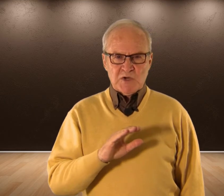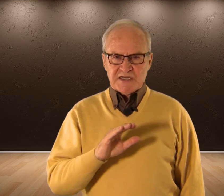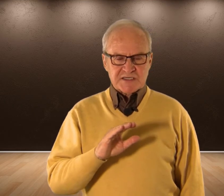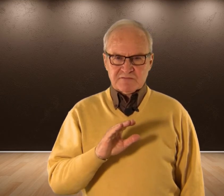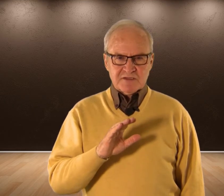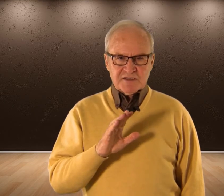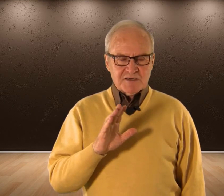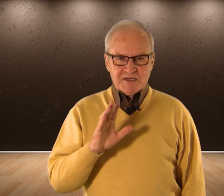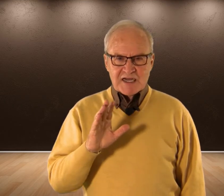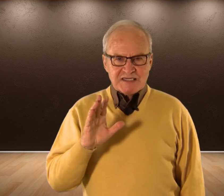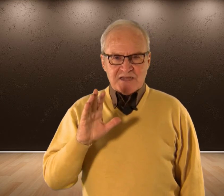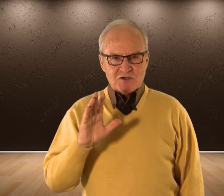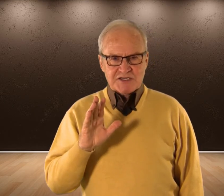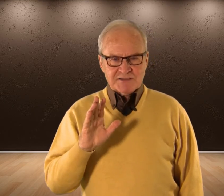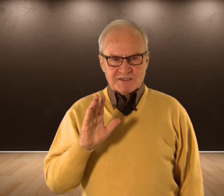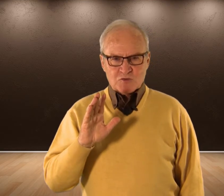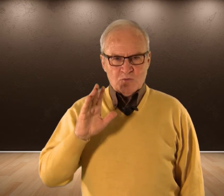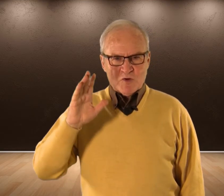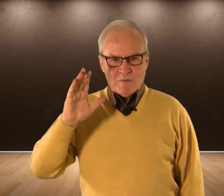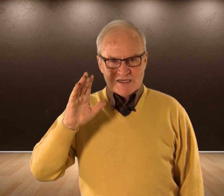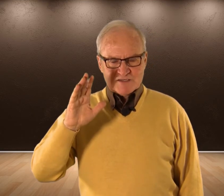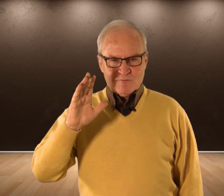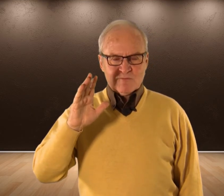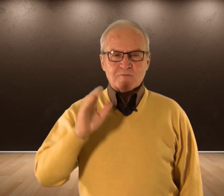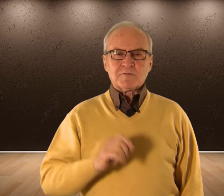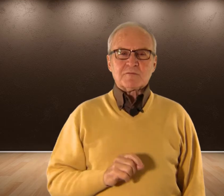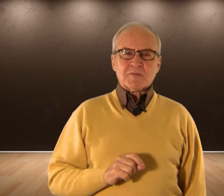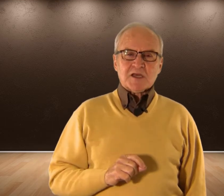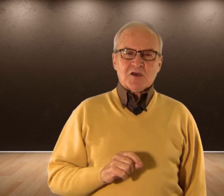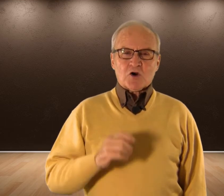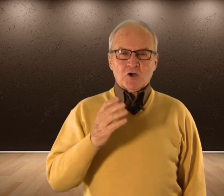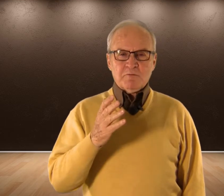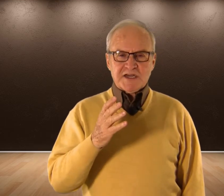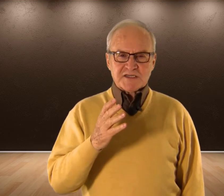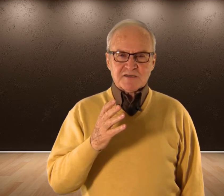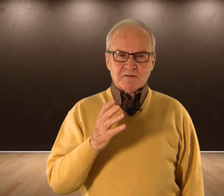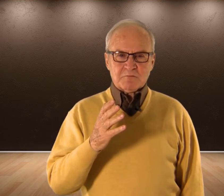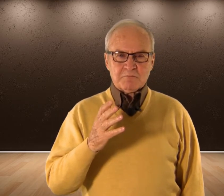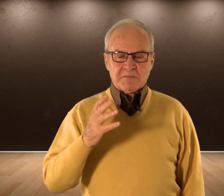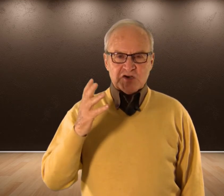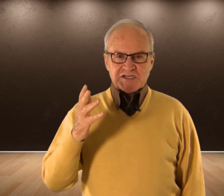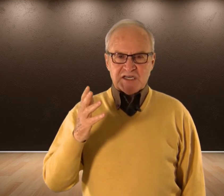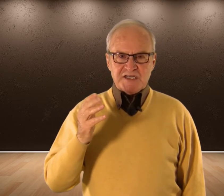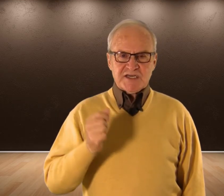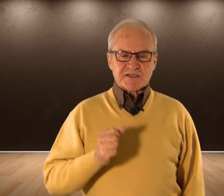unas casi adolescentes, un poco más Con hombres mayores que ellas